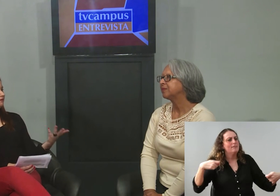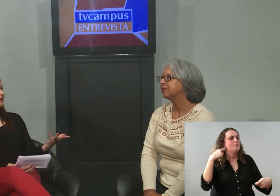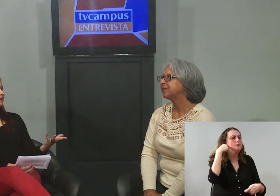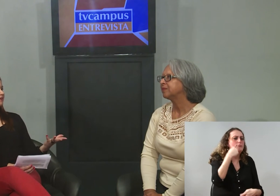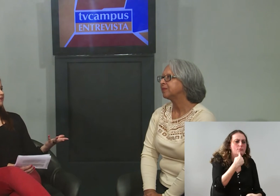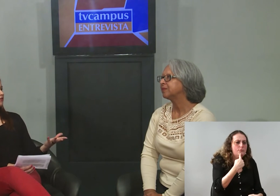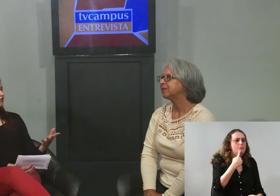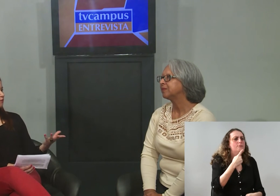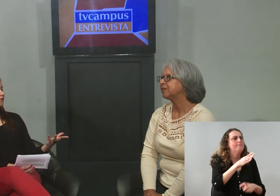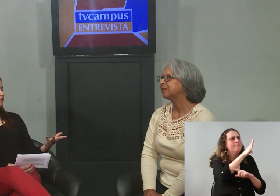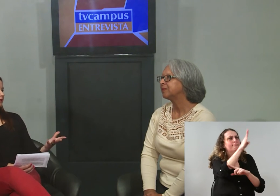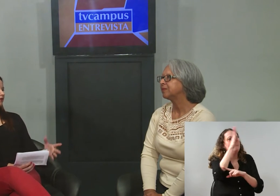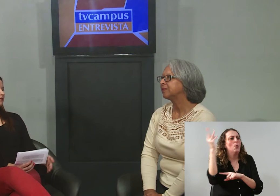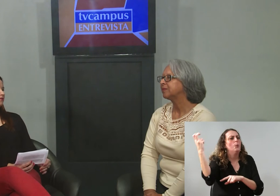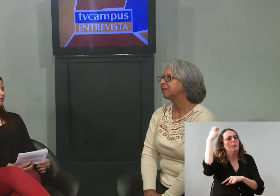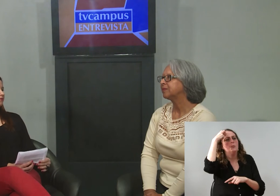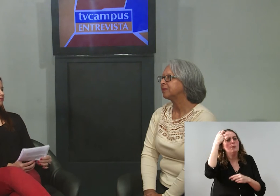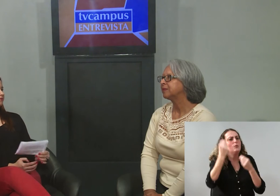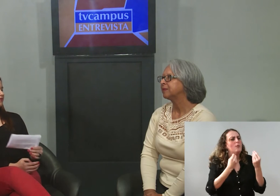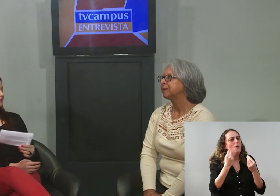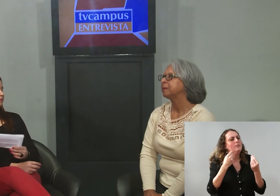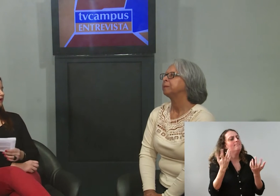ideia de como funciona isso, esse trabalho.